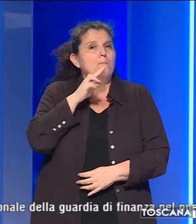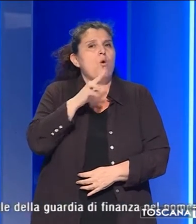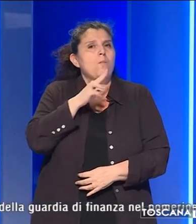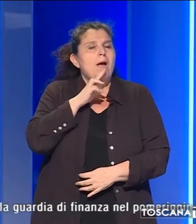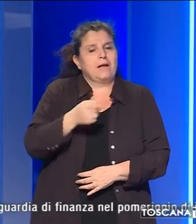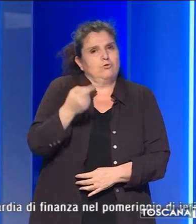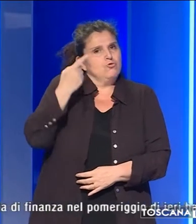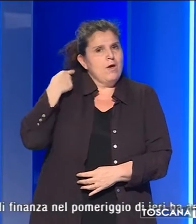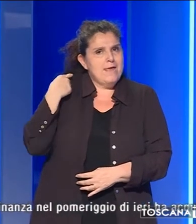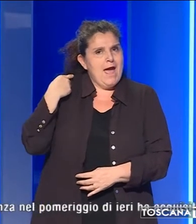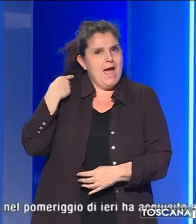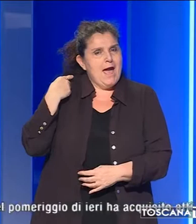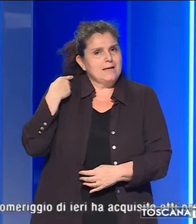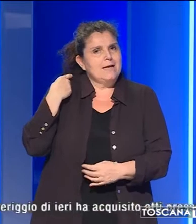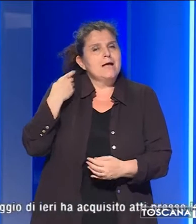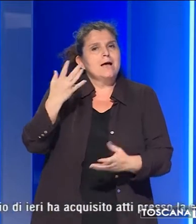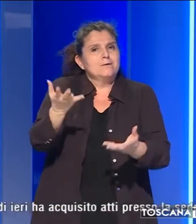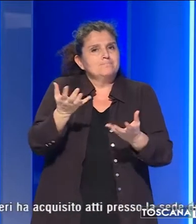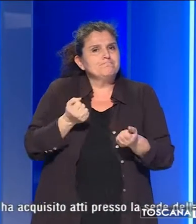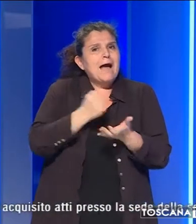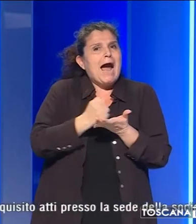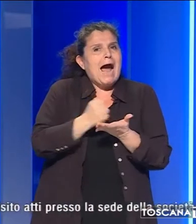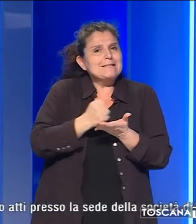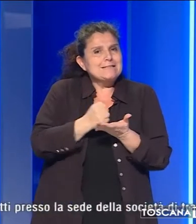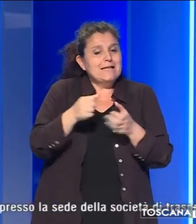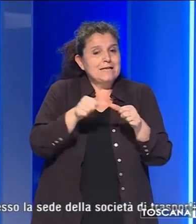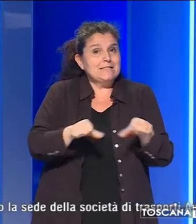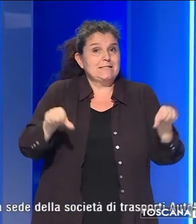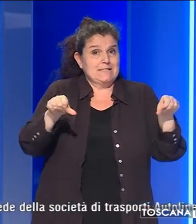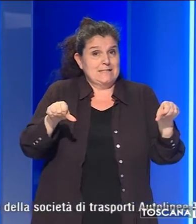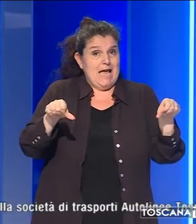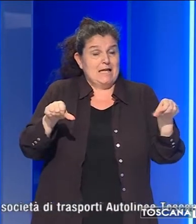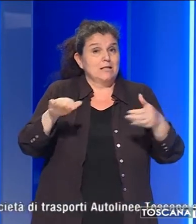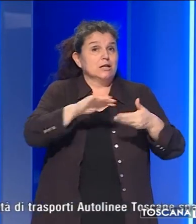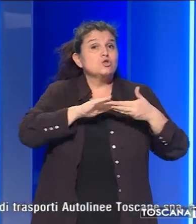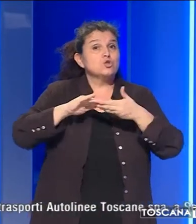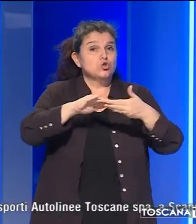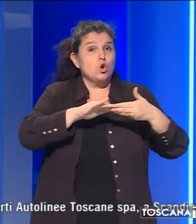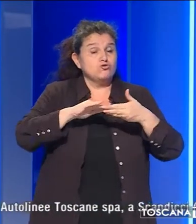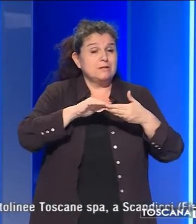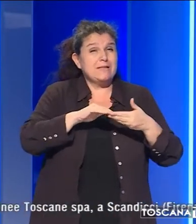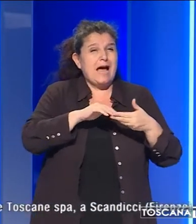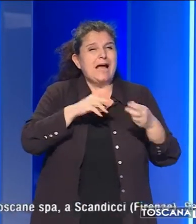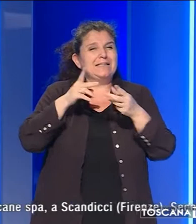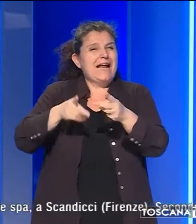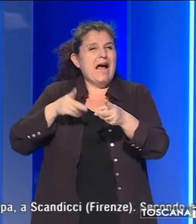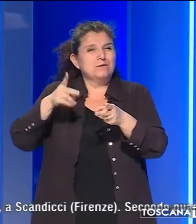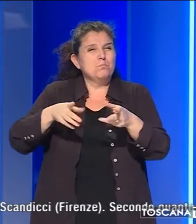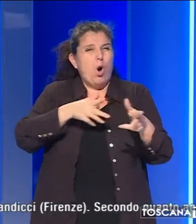di ieri ha acquisito atti presso la sede della Società di Trasporti